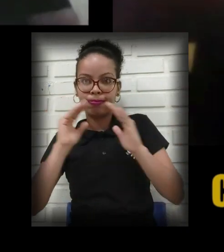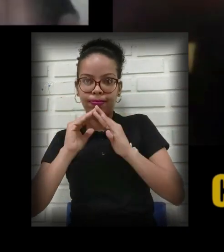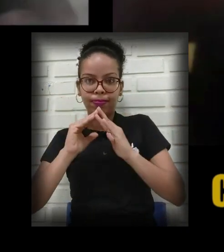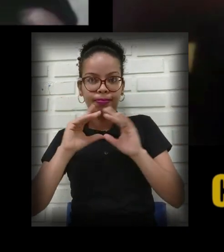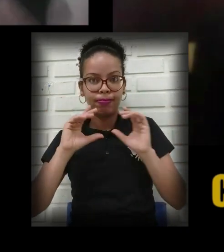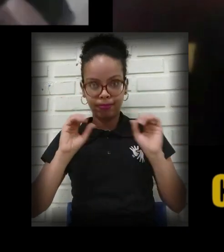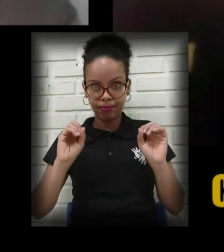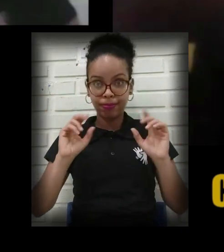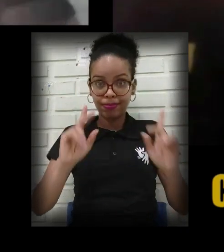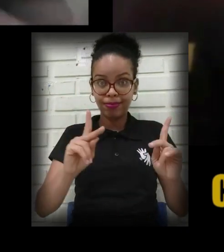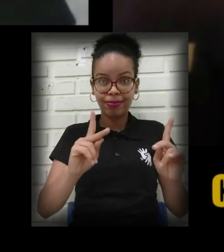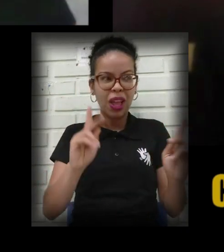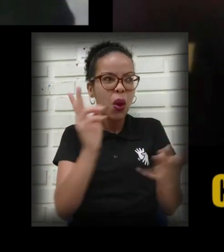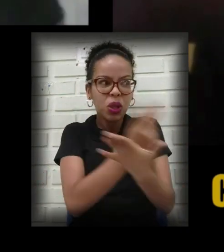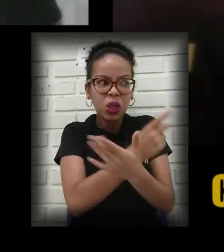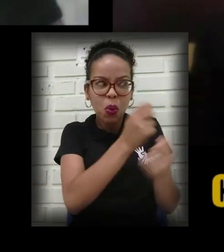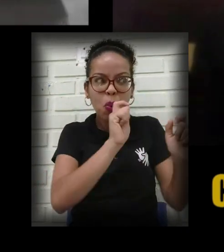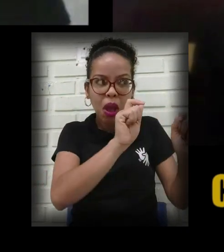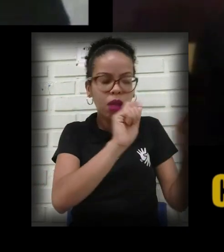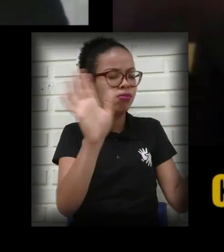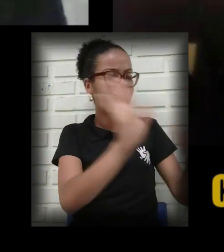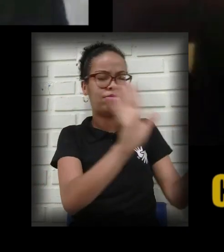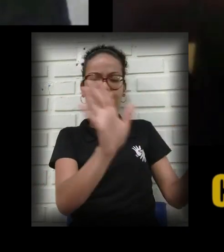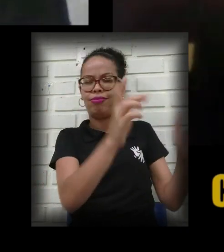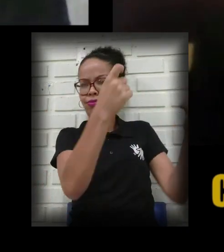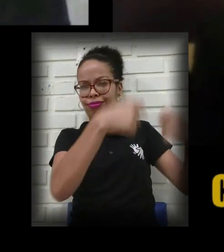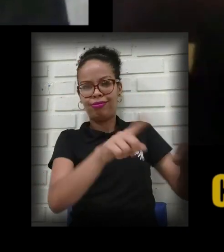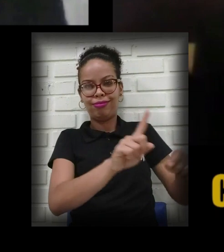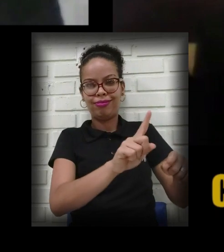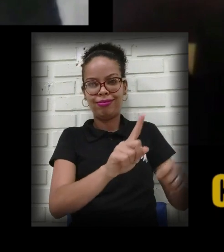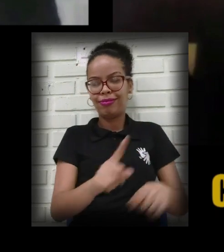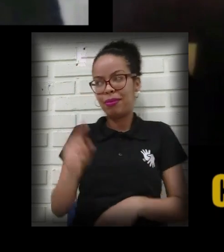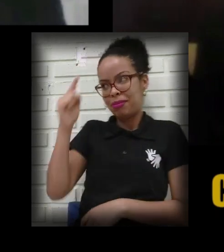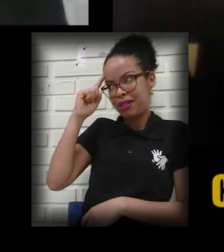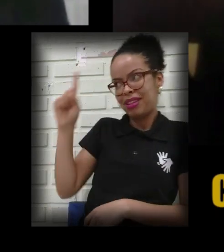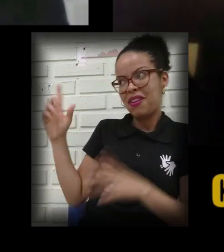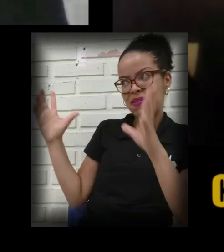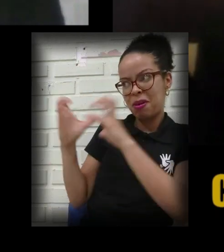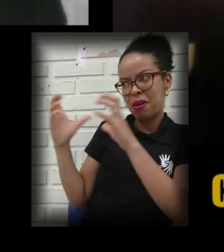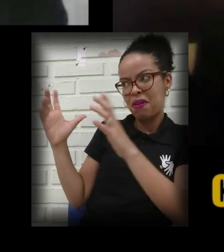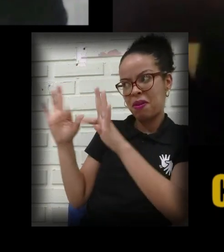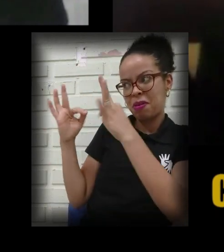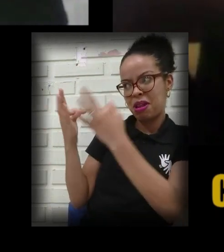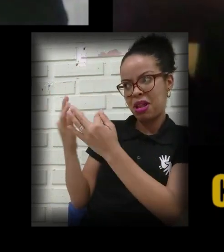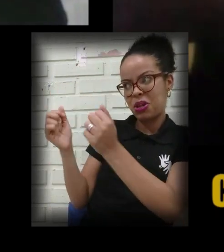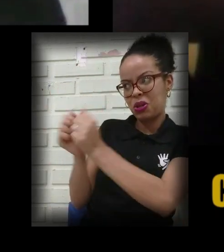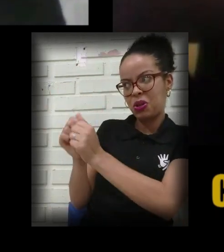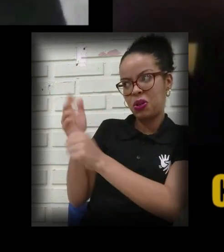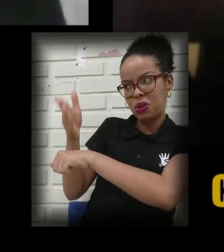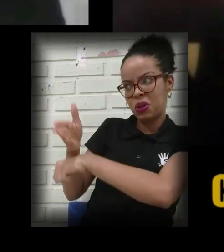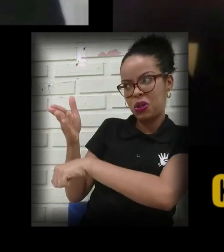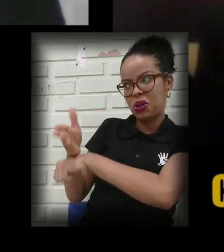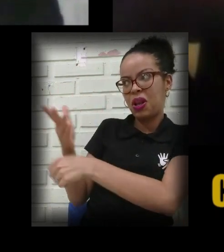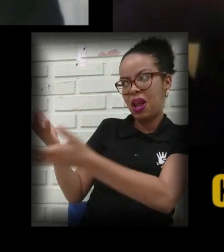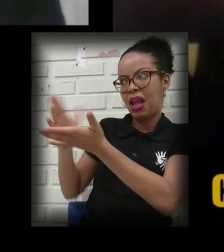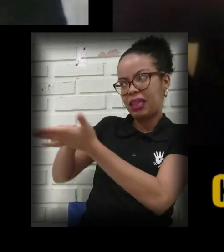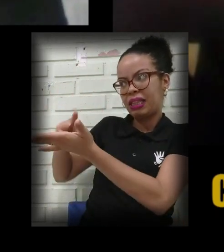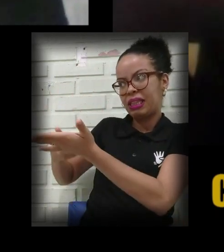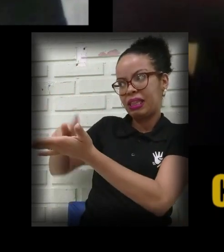Sem querer saber o que aconteceu, mais nada. Imagina, se meter em uma briga de família e estar ali buscando traduzir da forma